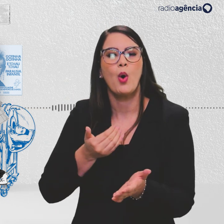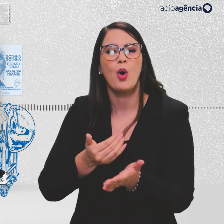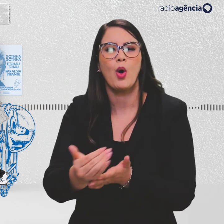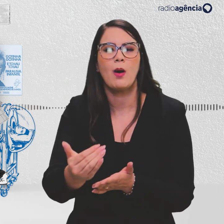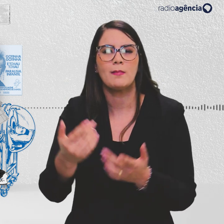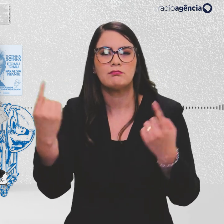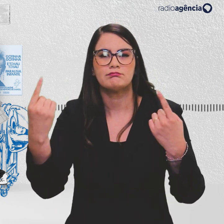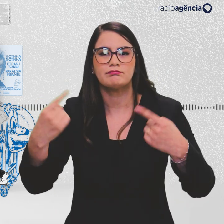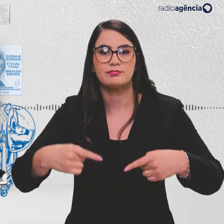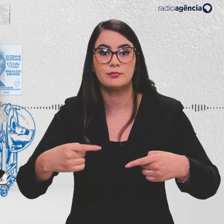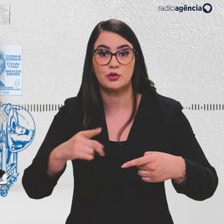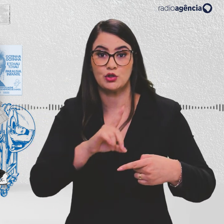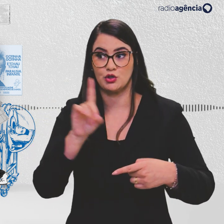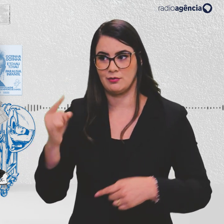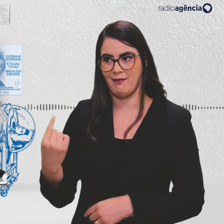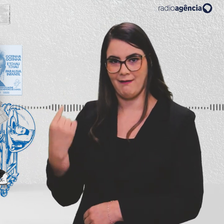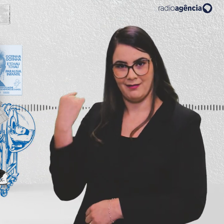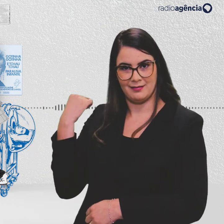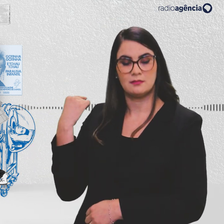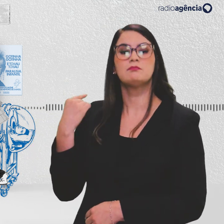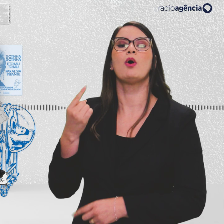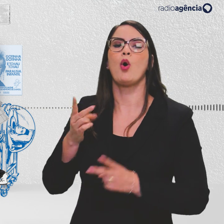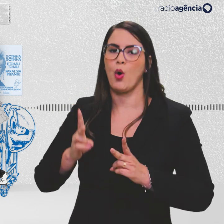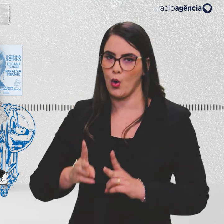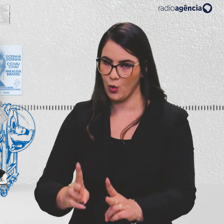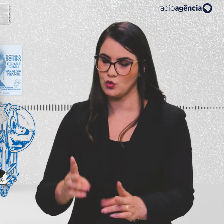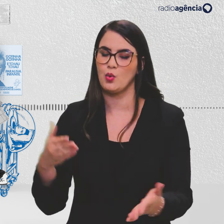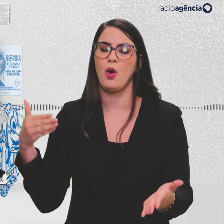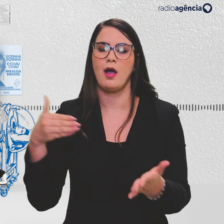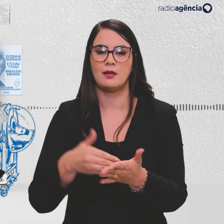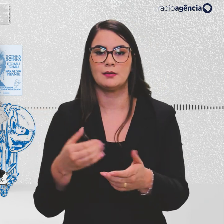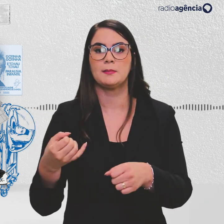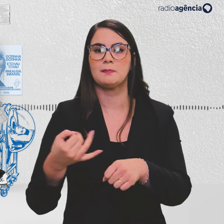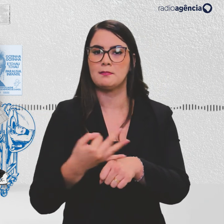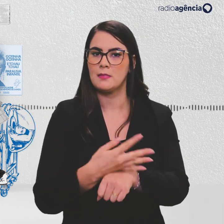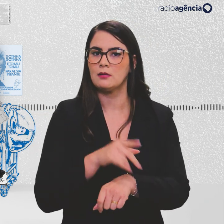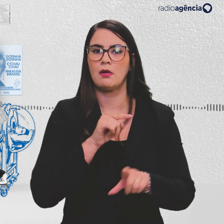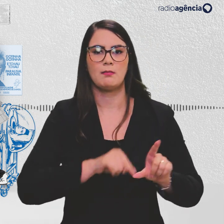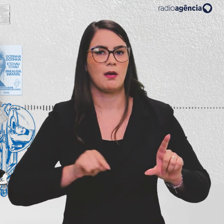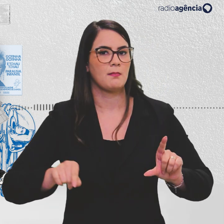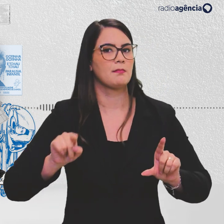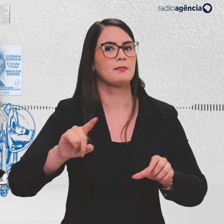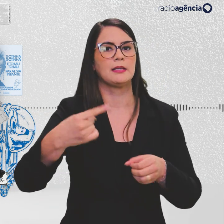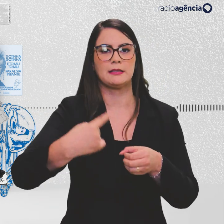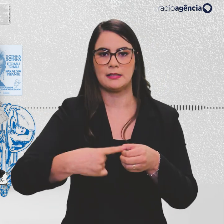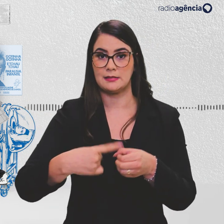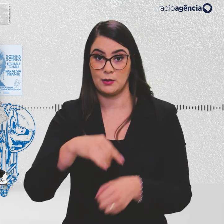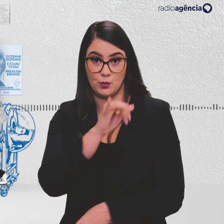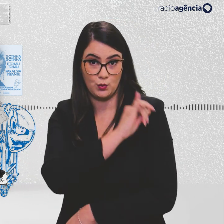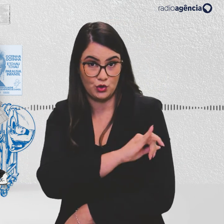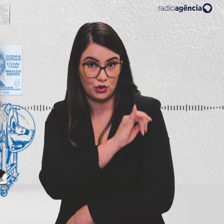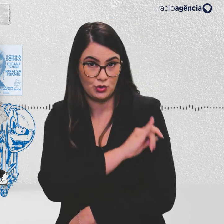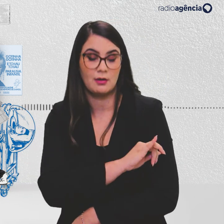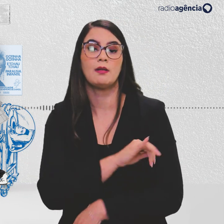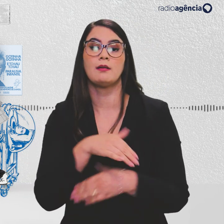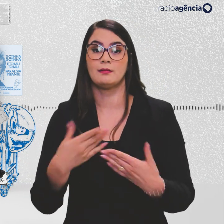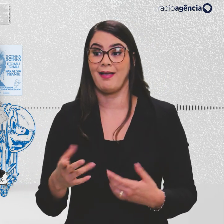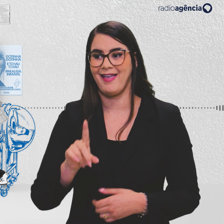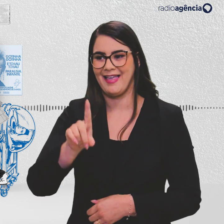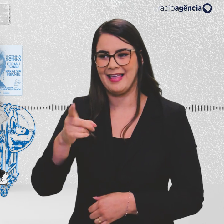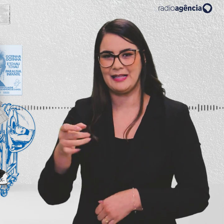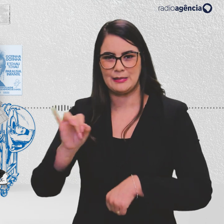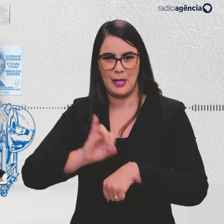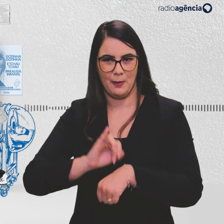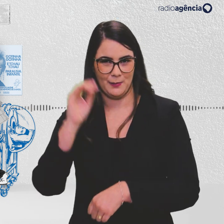conflitos do dia anterior, que continuaram até a madrugada em vários pontos da cidade do Rio de Janeiro, então capital